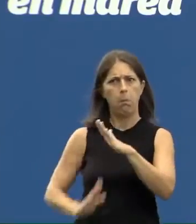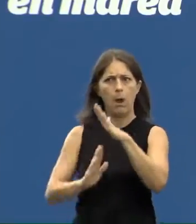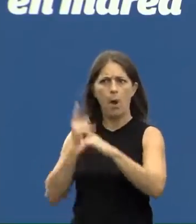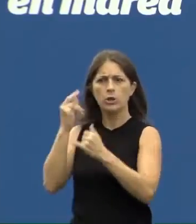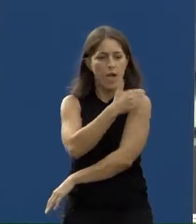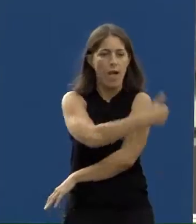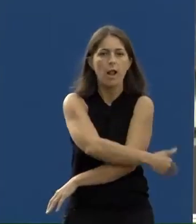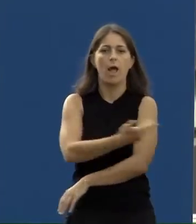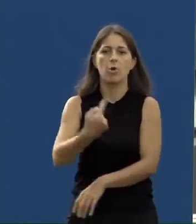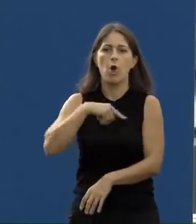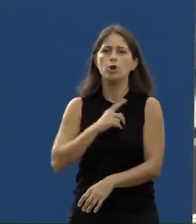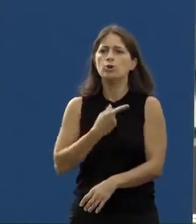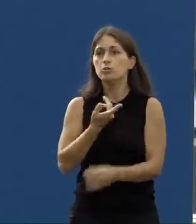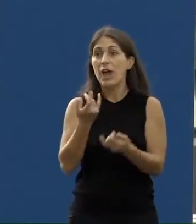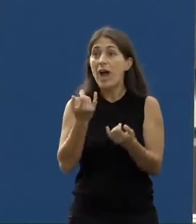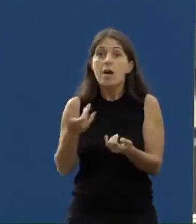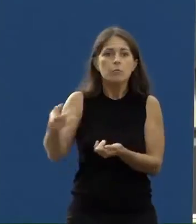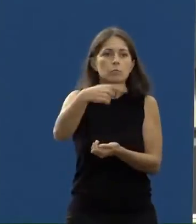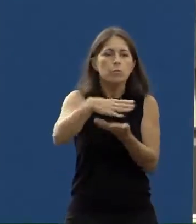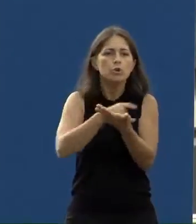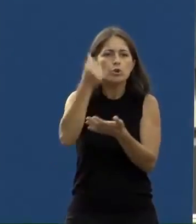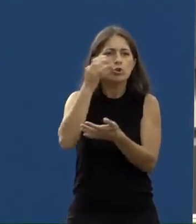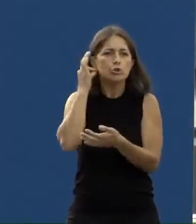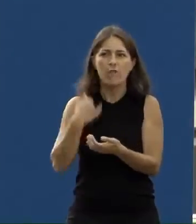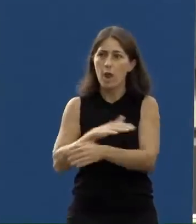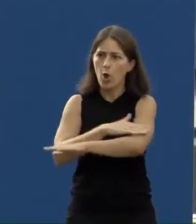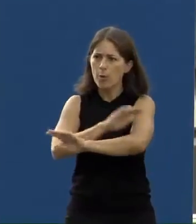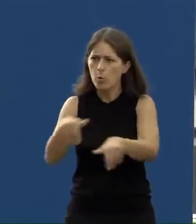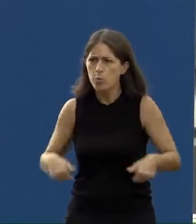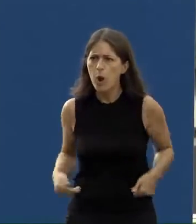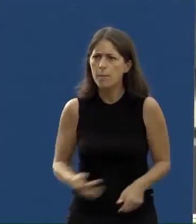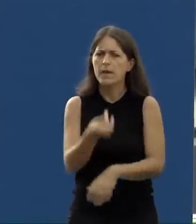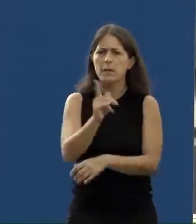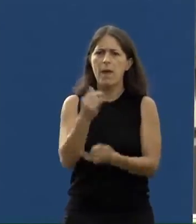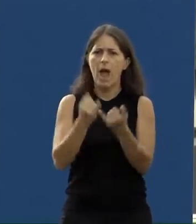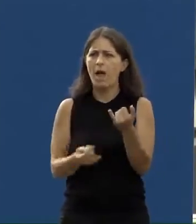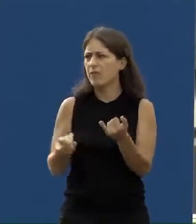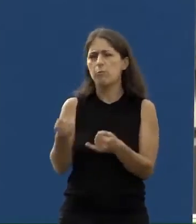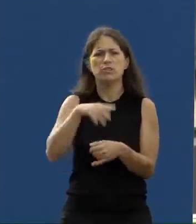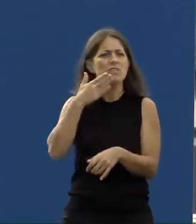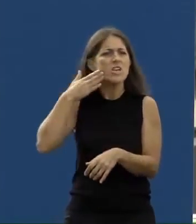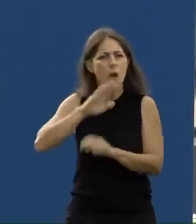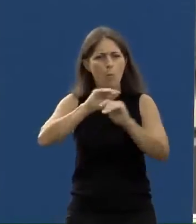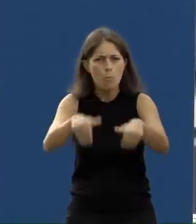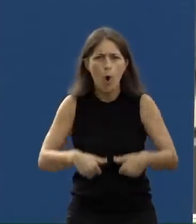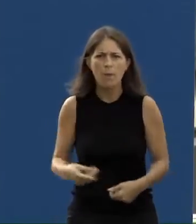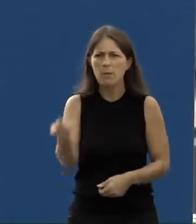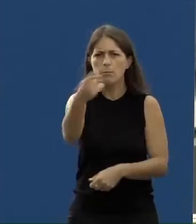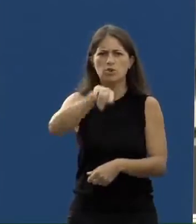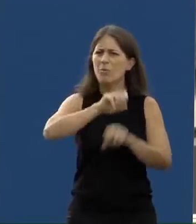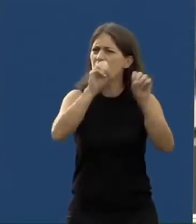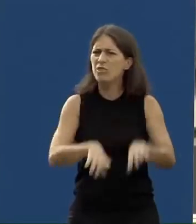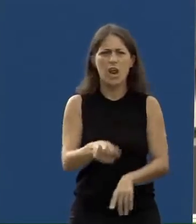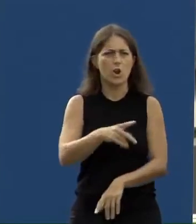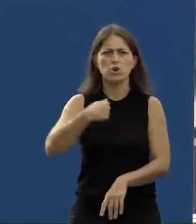felicidade. queremos recuperar para todas e todos vos, o goberno, queremos recuperar para todas e todos vos, a dignidade, non vos rindades,